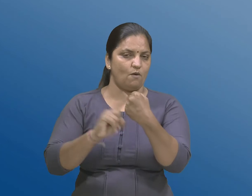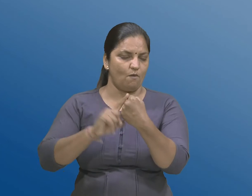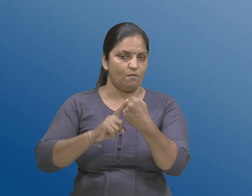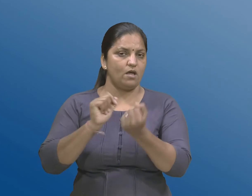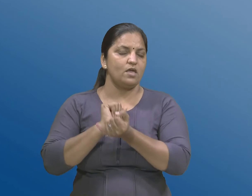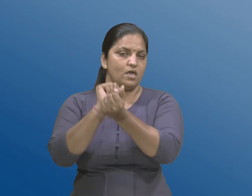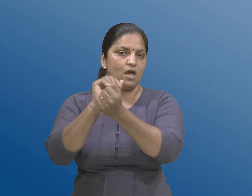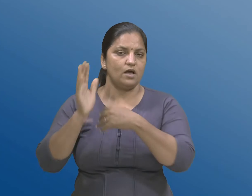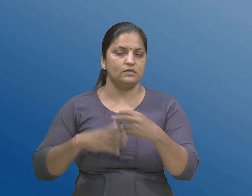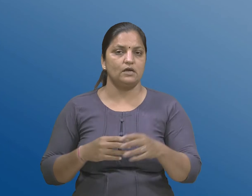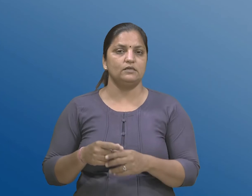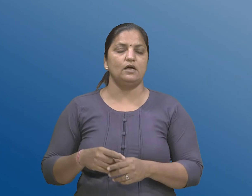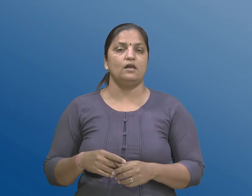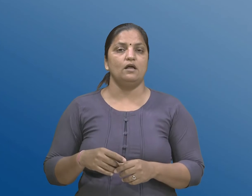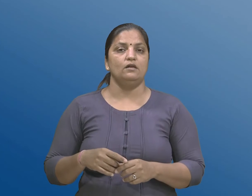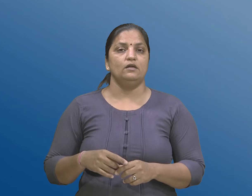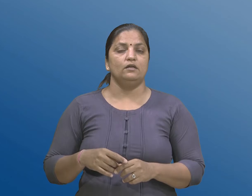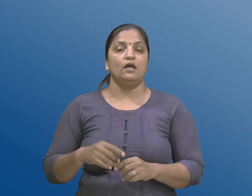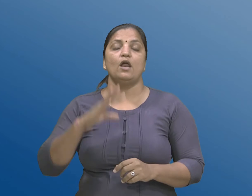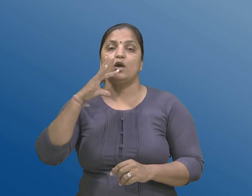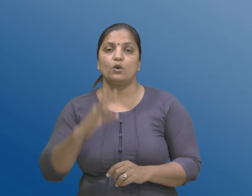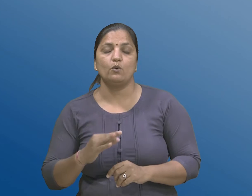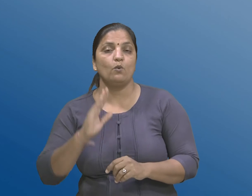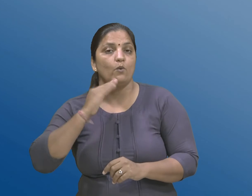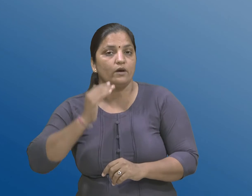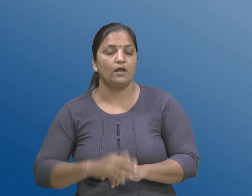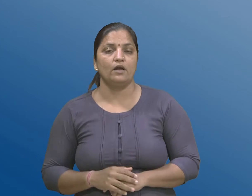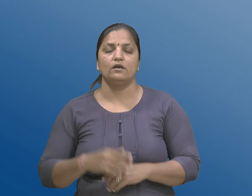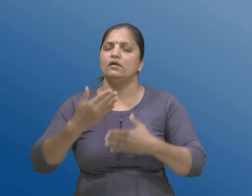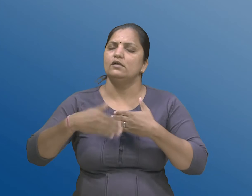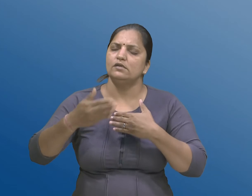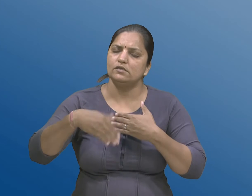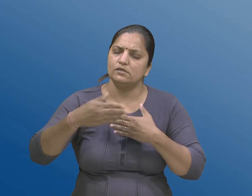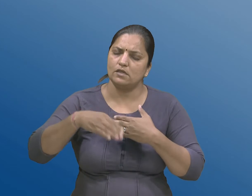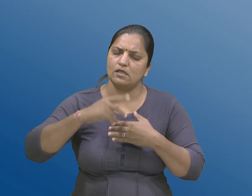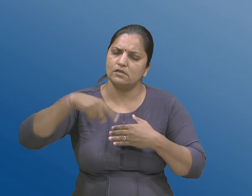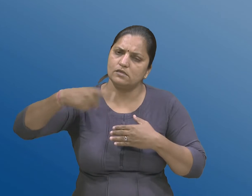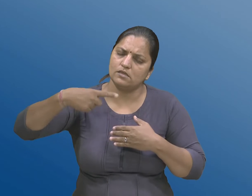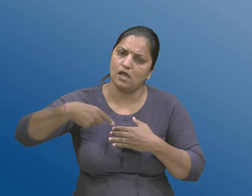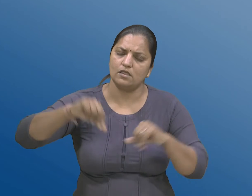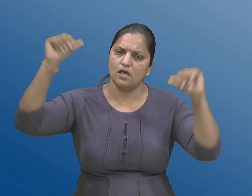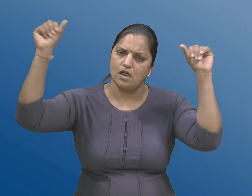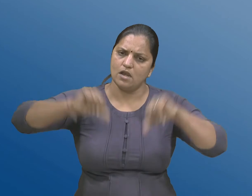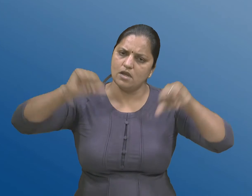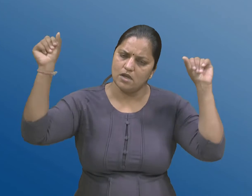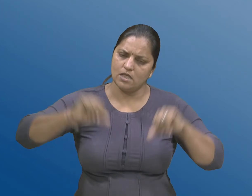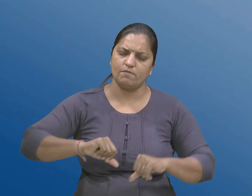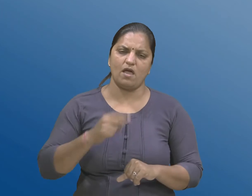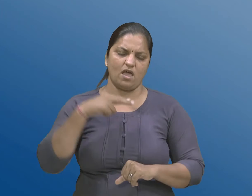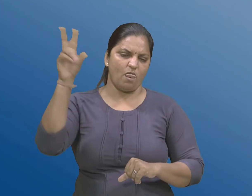फटकार यानी असल तारिक पची सतत मिश्फळता के इनकार माटे प्रति दिन